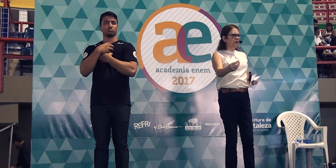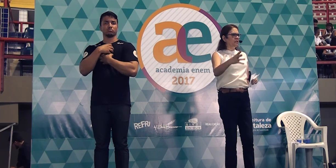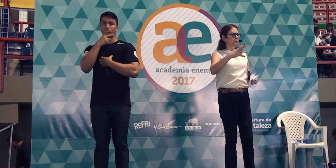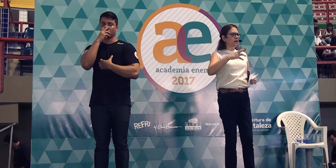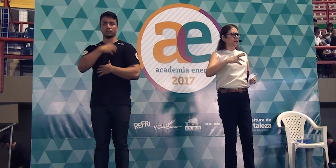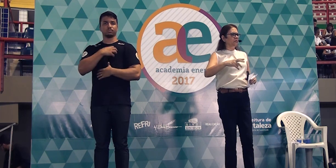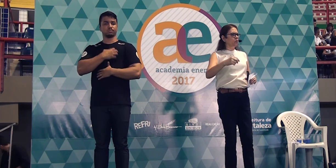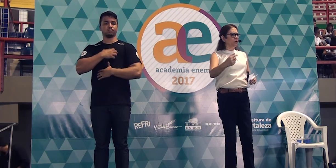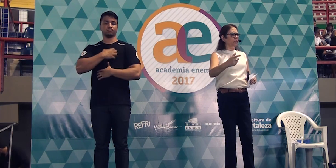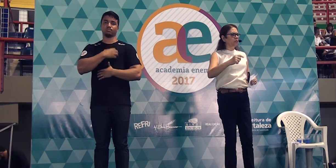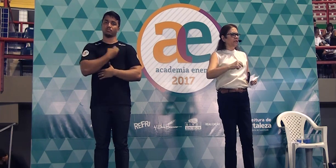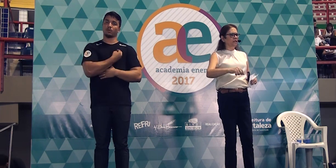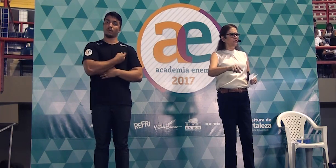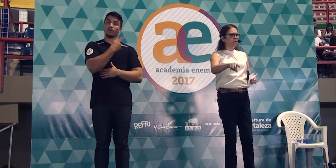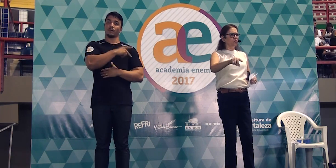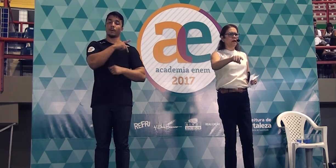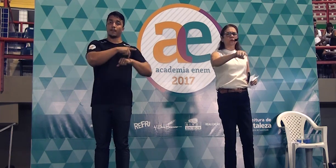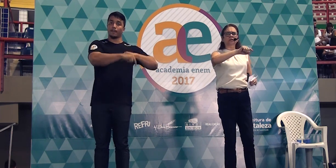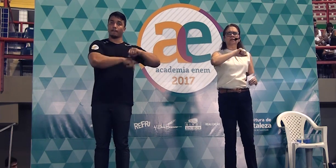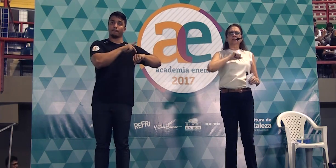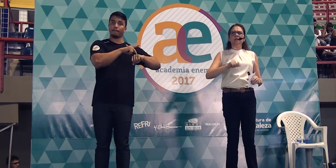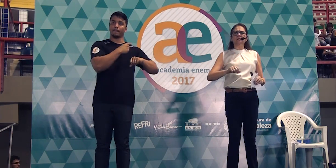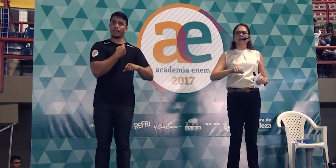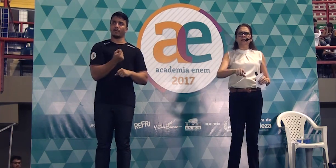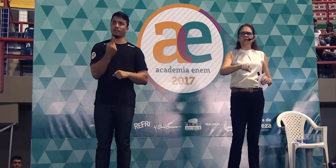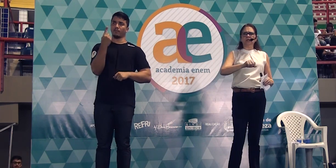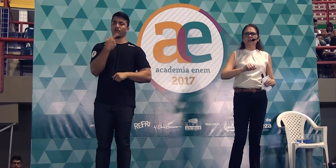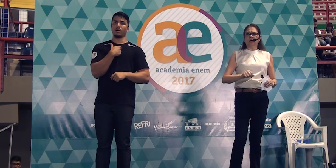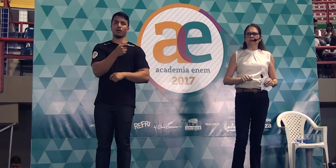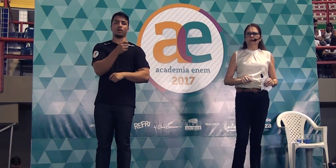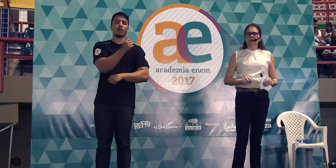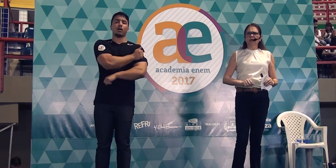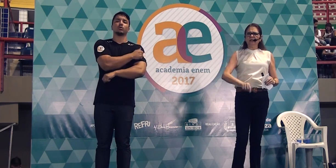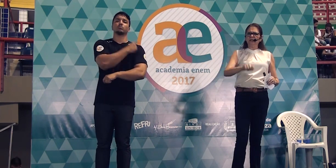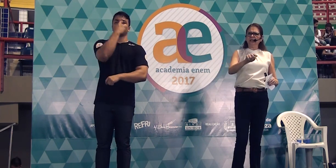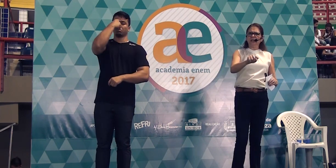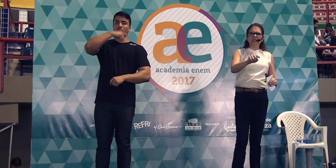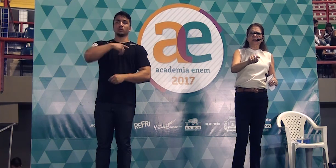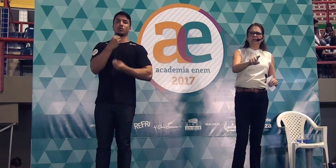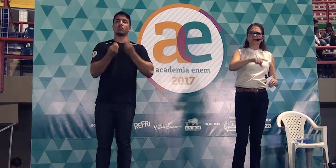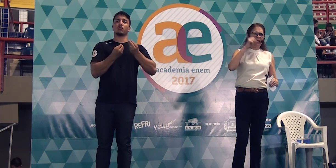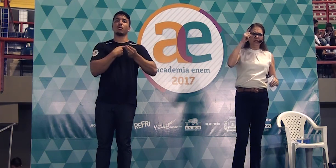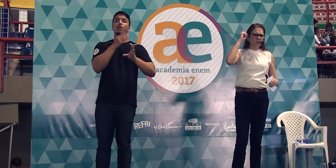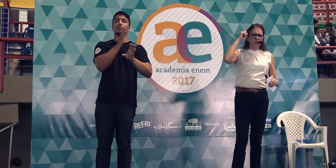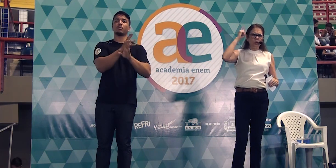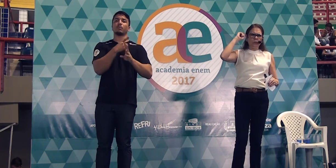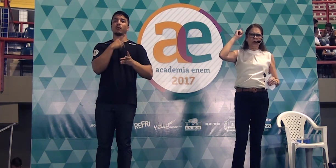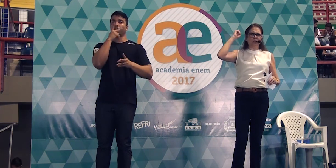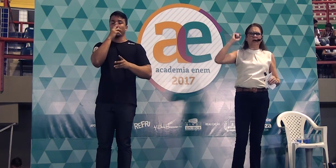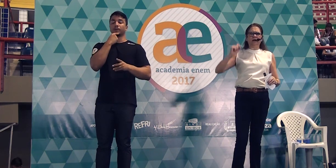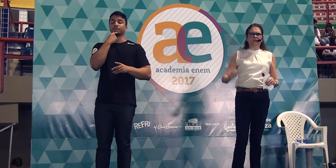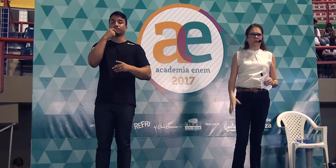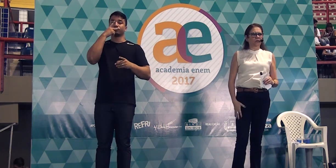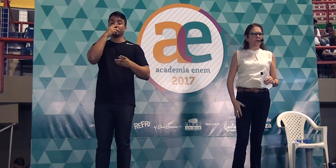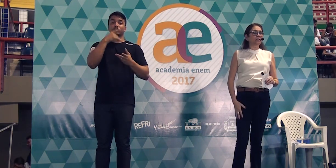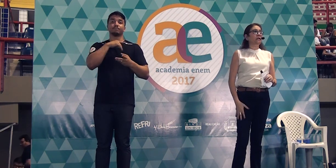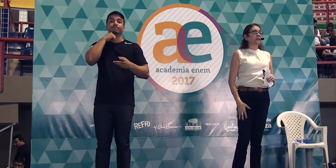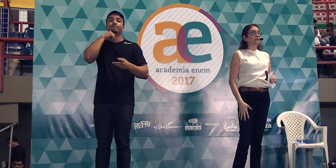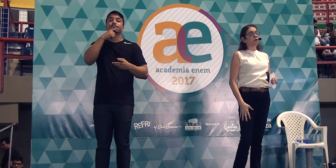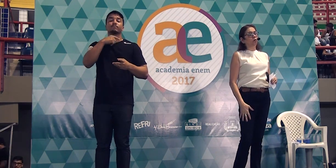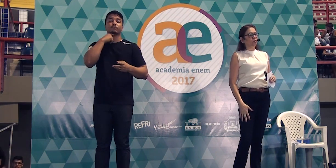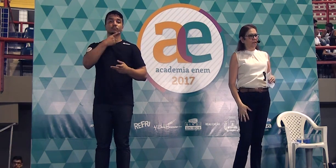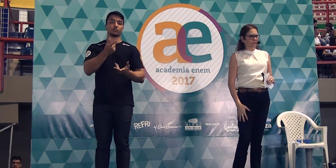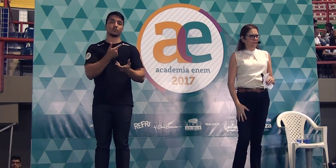difícil viver nesse país. O corretor está dizendo, o aluno está dizendo, ele está indignado, ele está dizendo que a situação está insuportável.